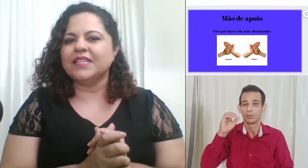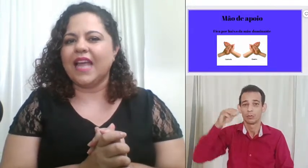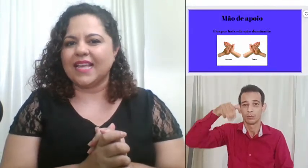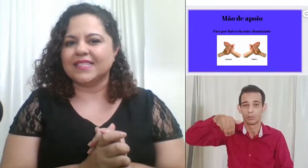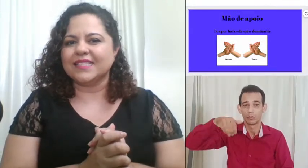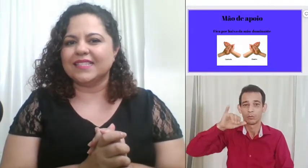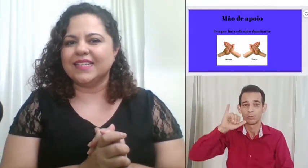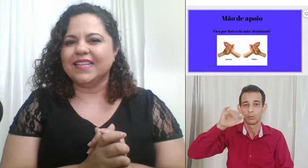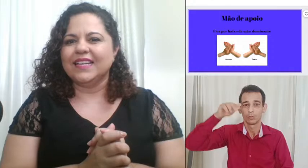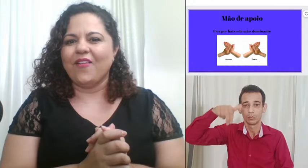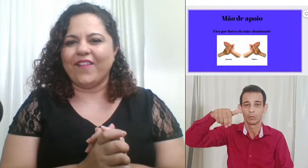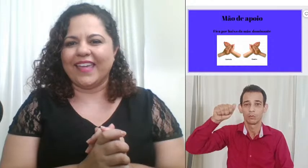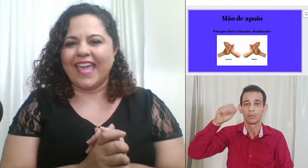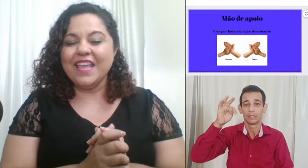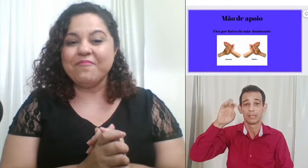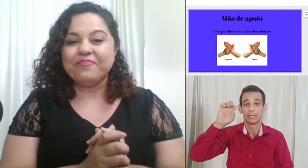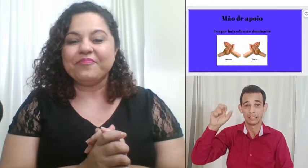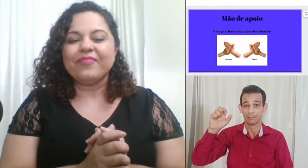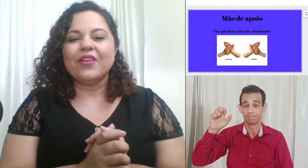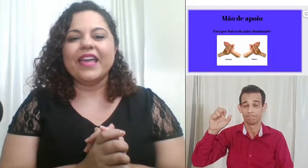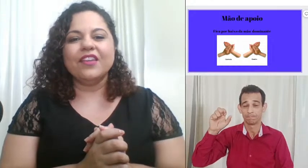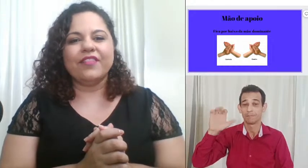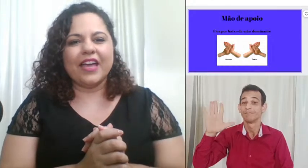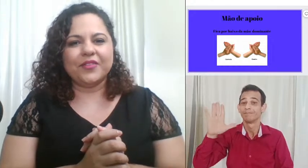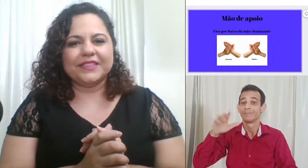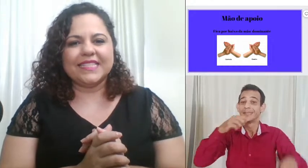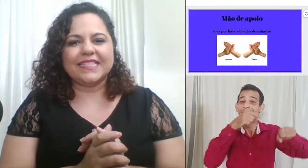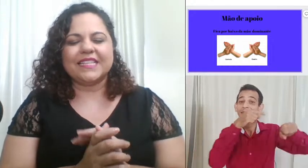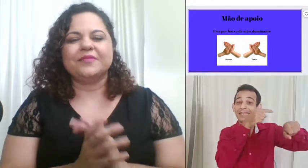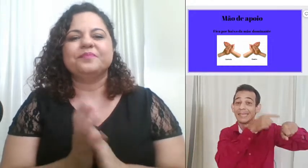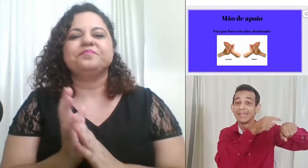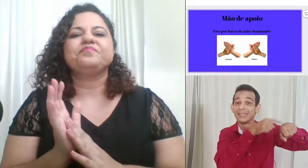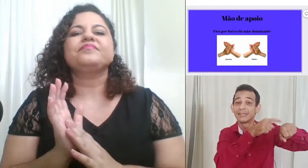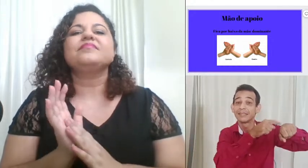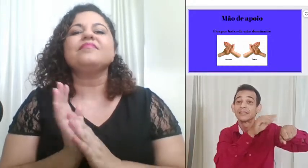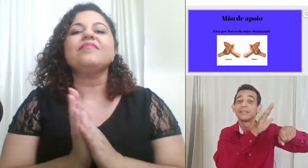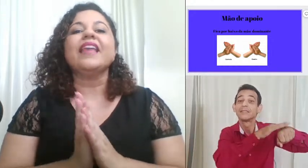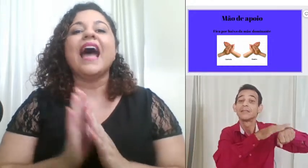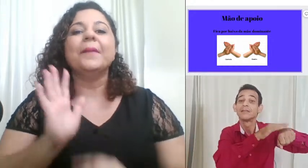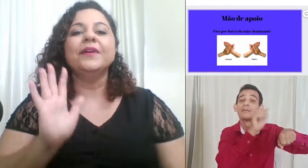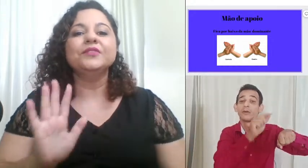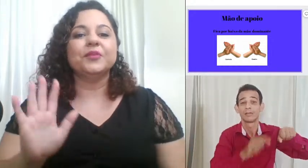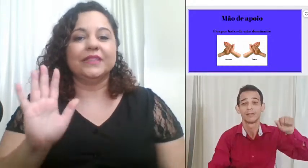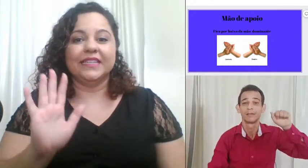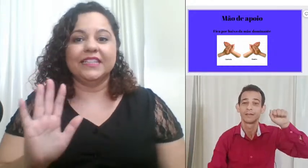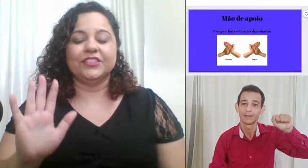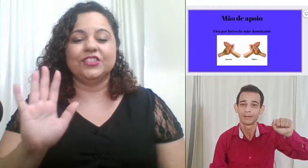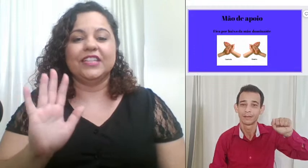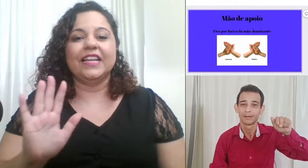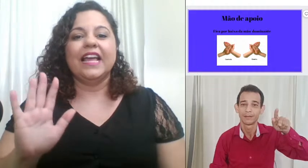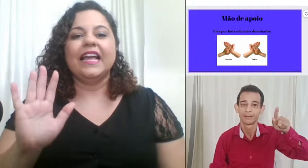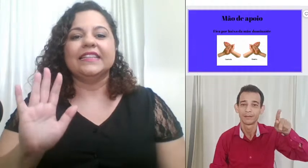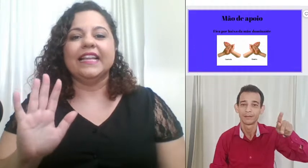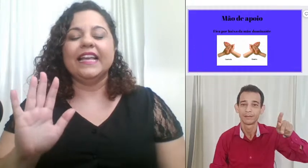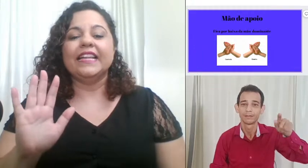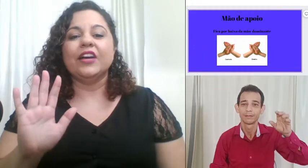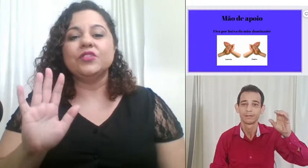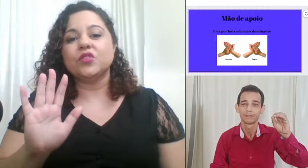sinais ok o que vai acontecer a mão dominante né não estou